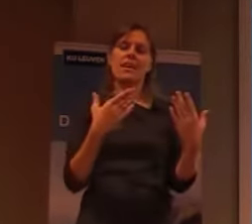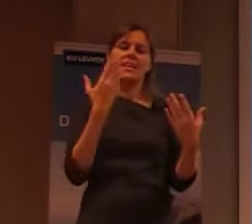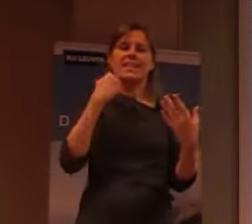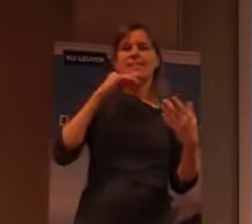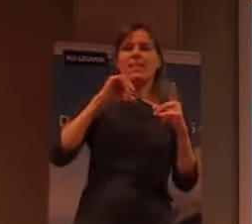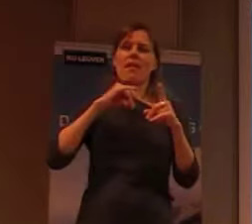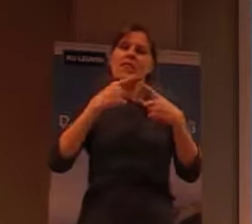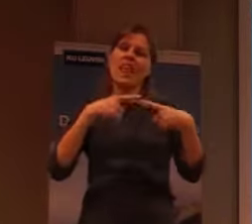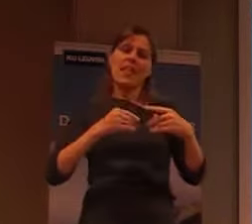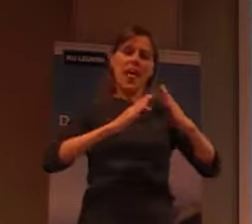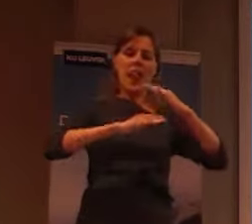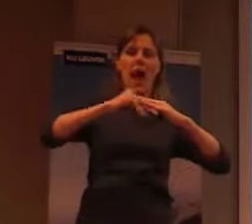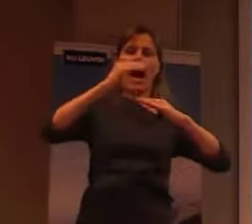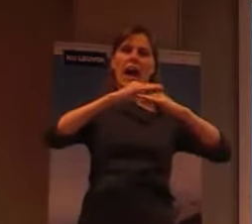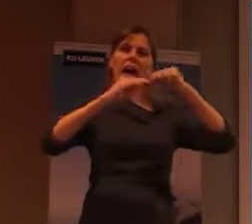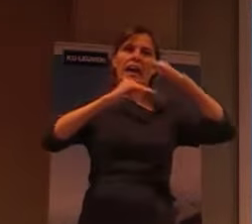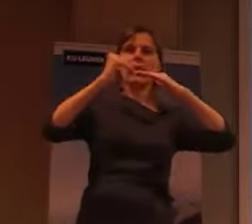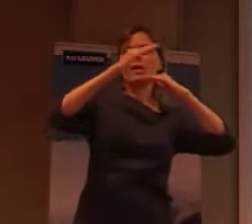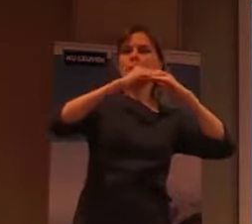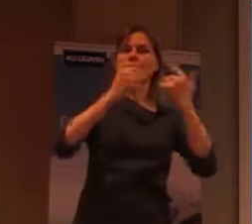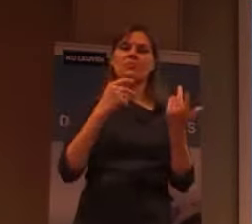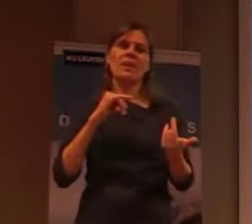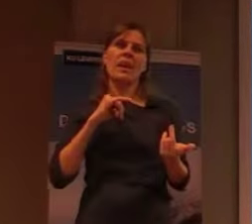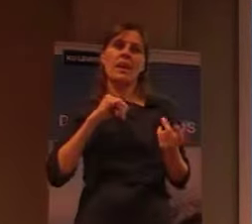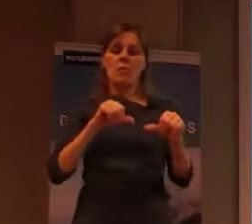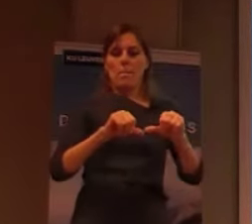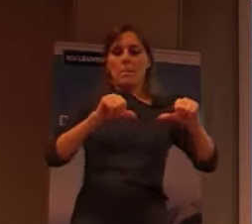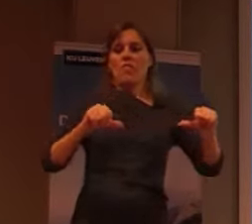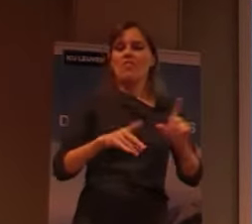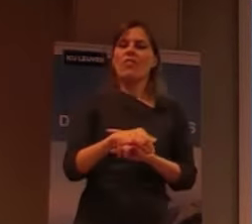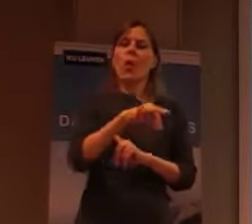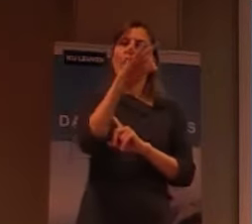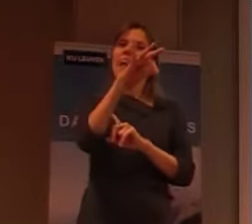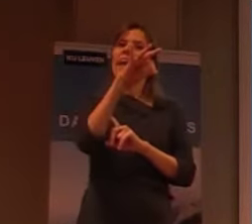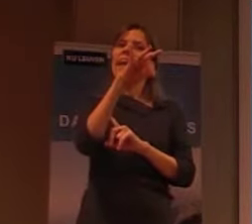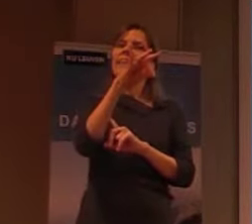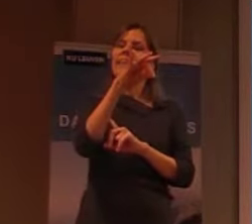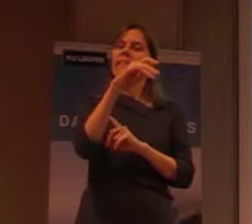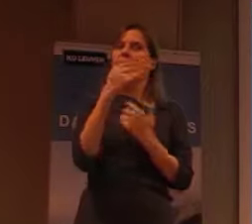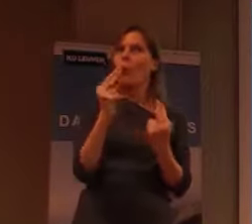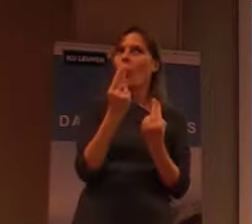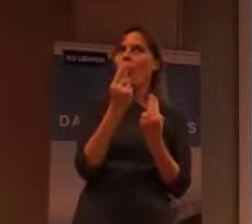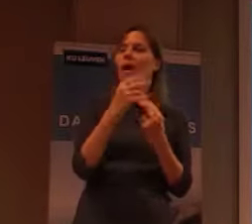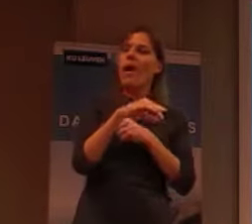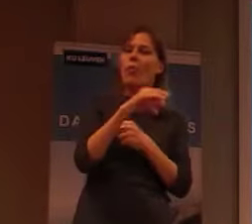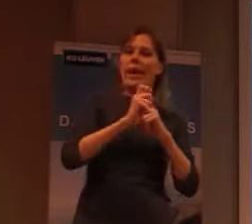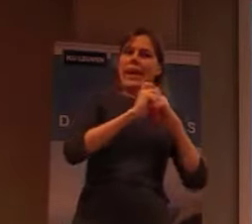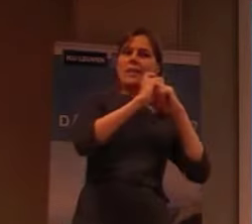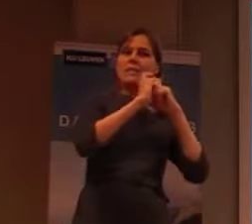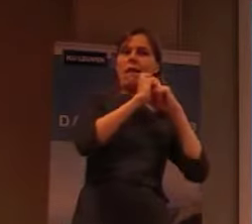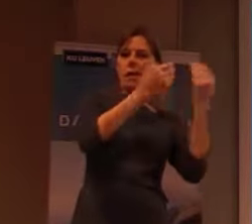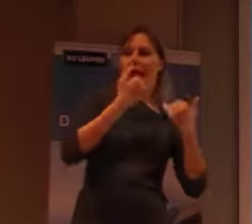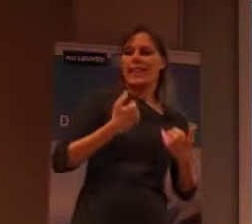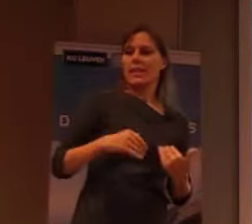heeft een geschiedenis van in het begin van de ontdekkingsreizigers die met de boot daar voorbij kwamen.